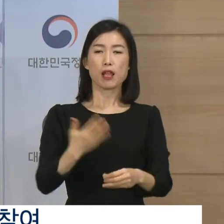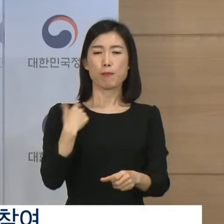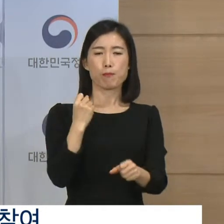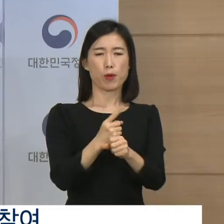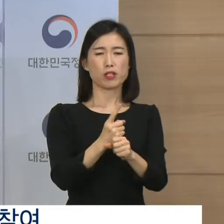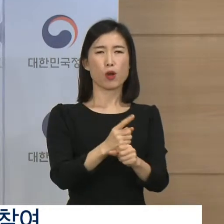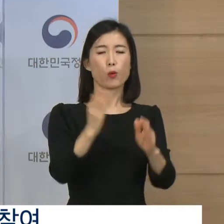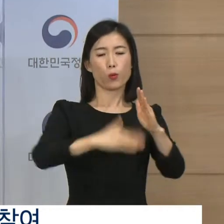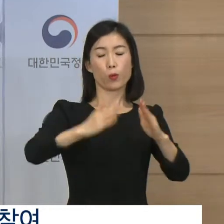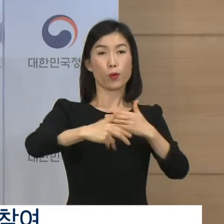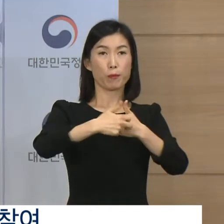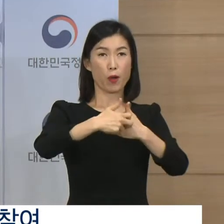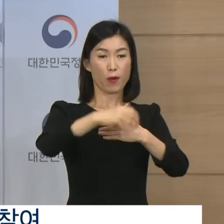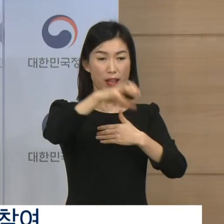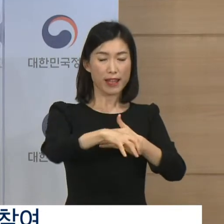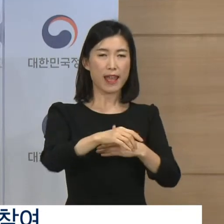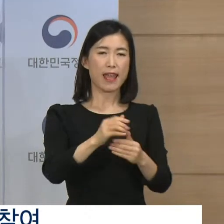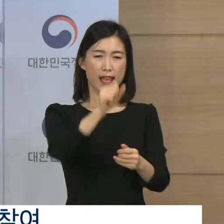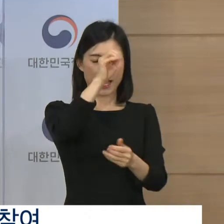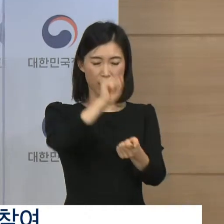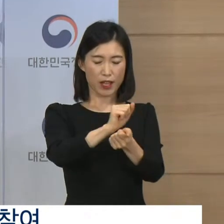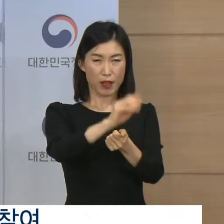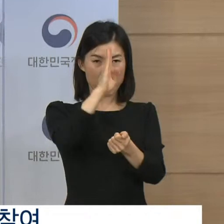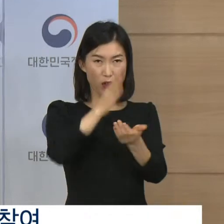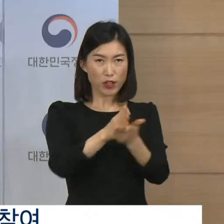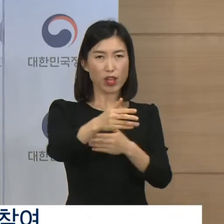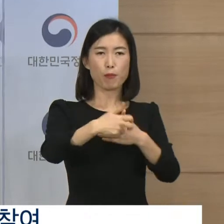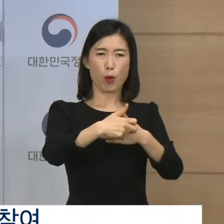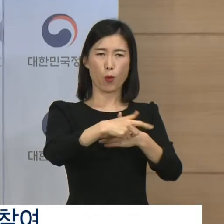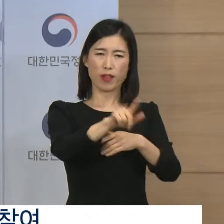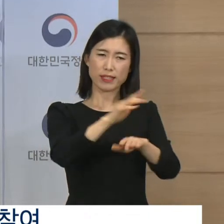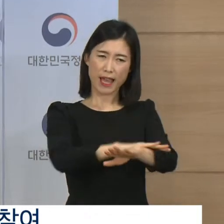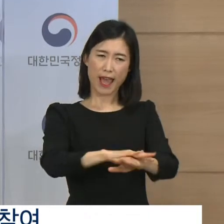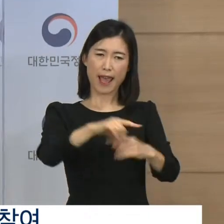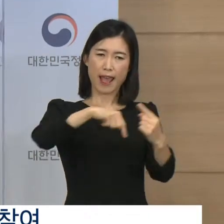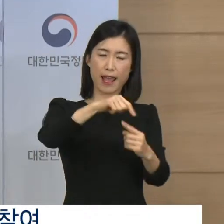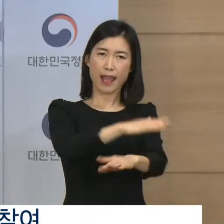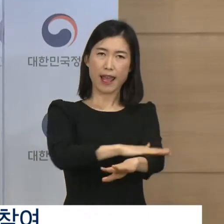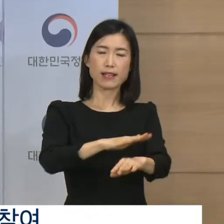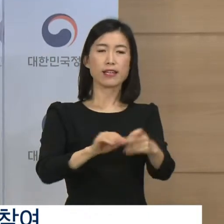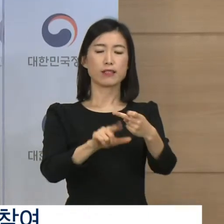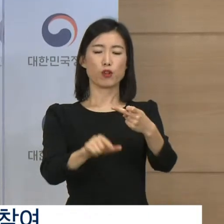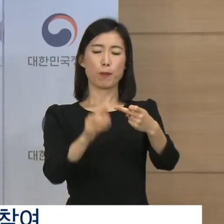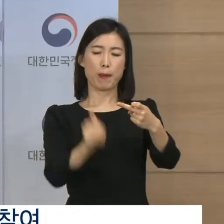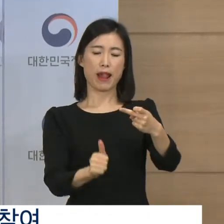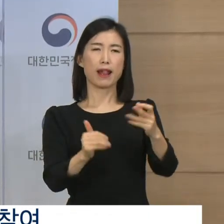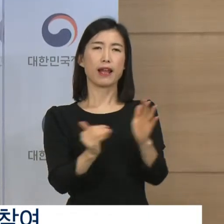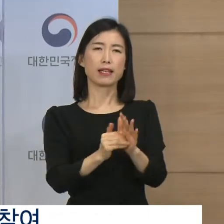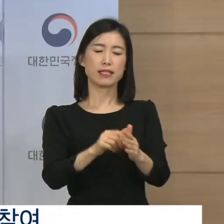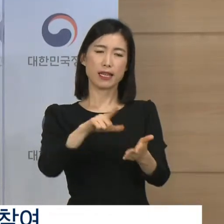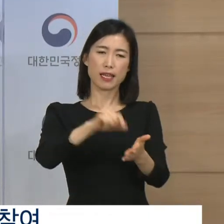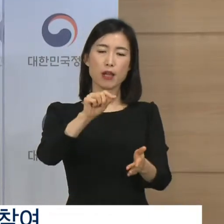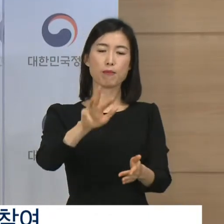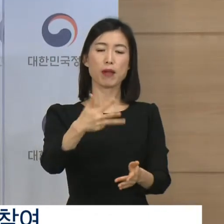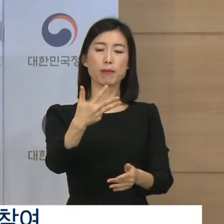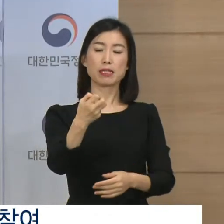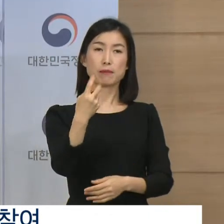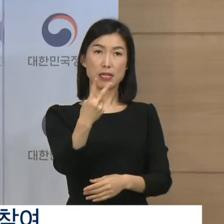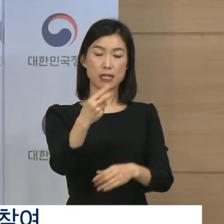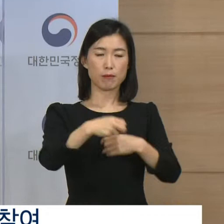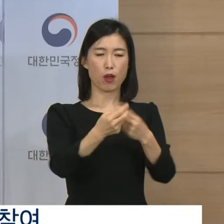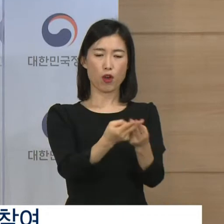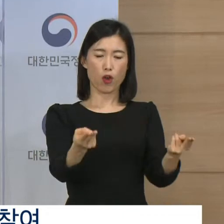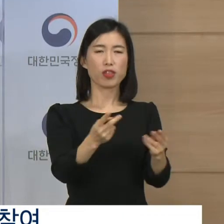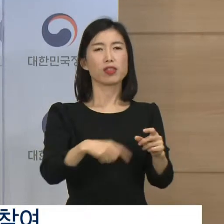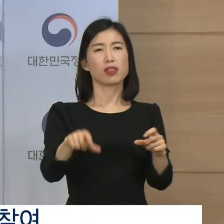공공병원의 감염병 전담병원 병상을 최대로 활용하여 연말까지 총 822병상을